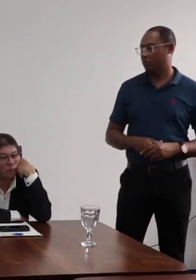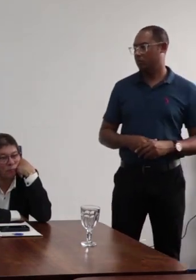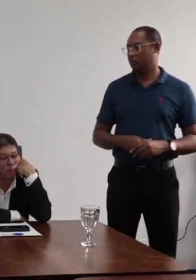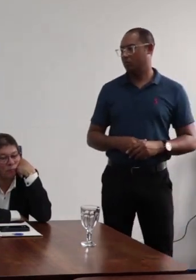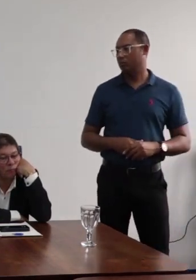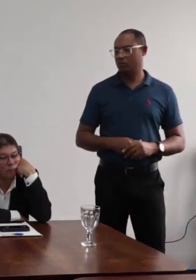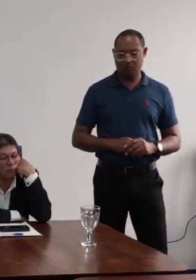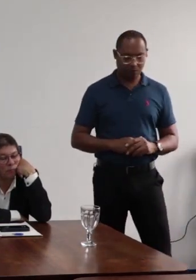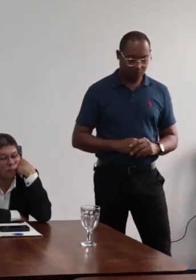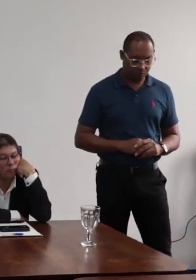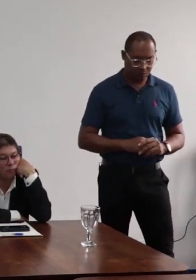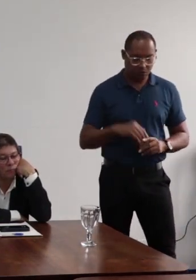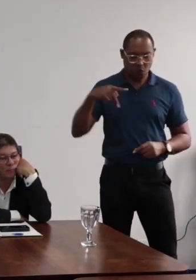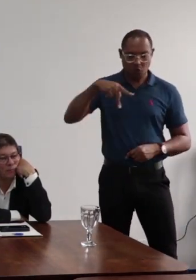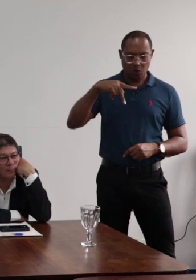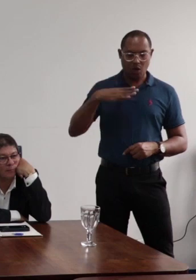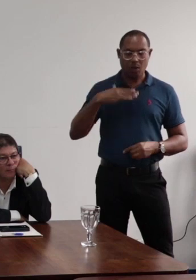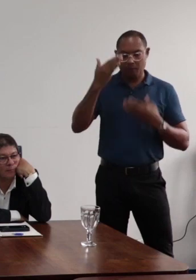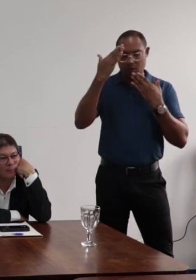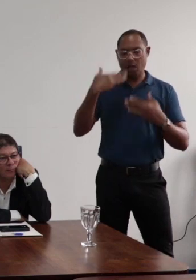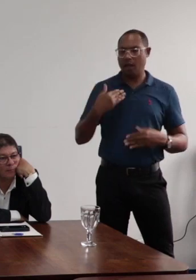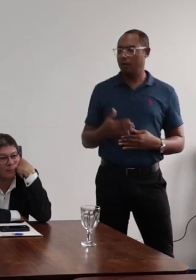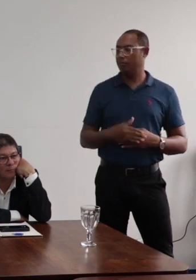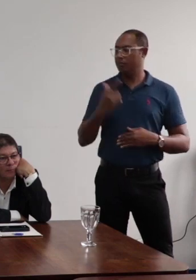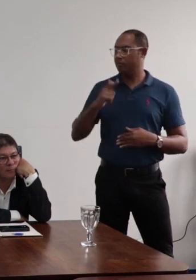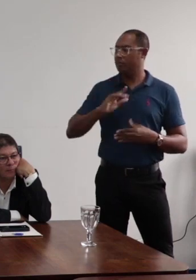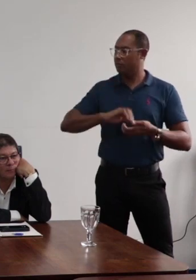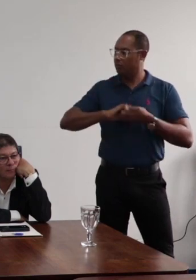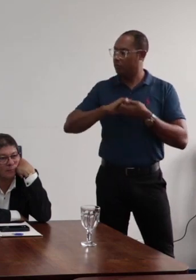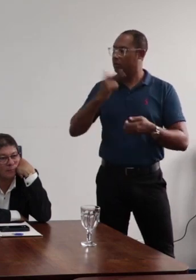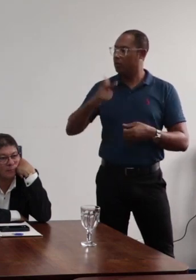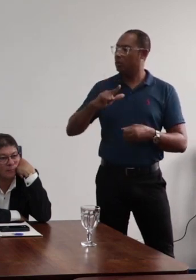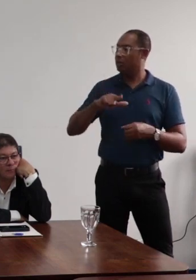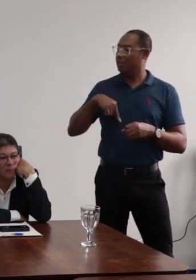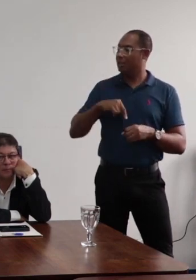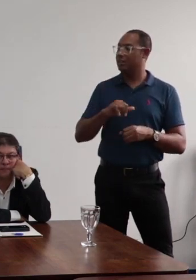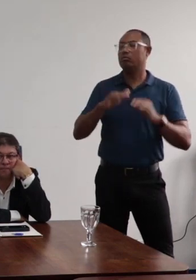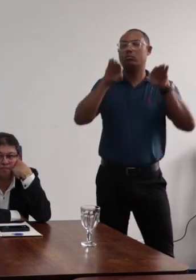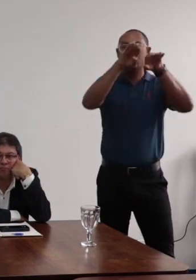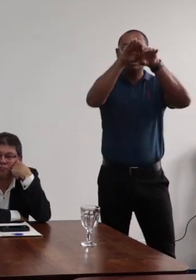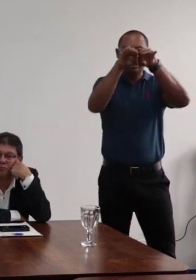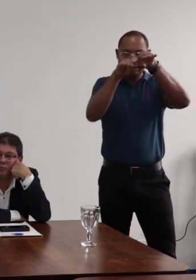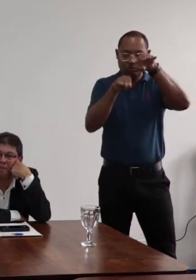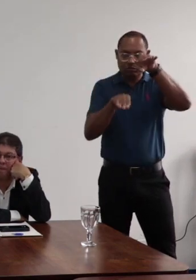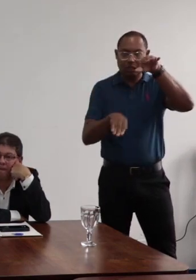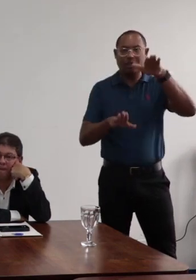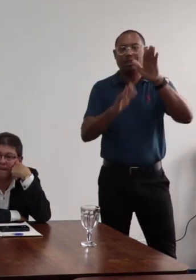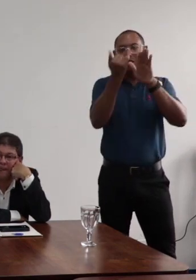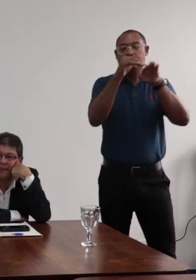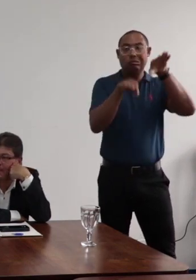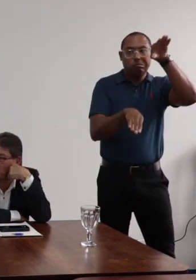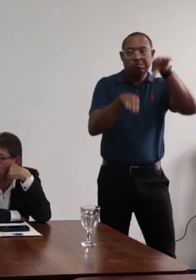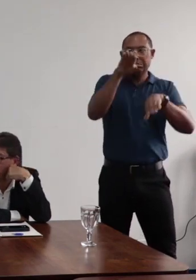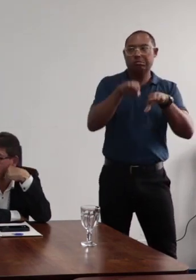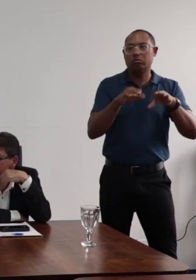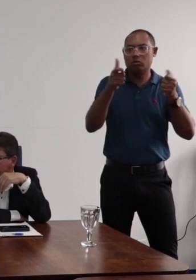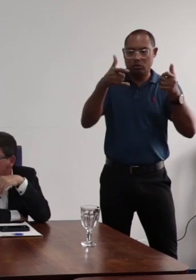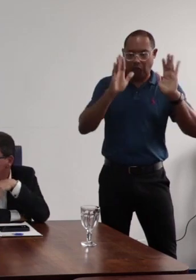Obrigado, professor. Eu queria só complementar, professor, em termos dessa questão da hierarquização que falamos aqui.